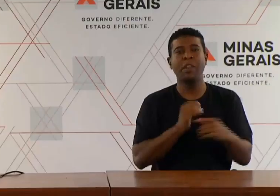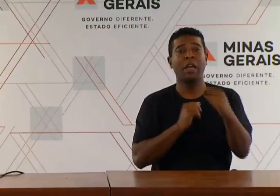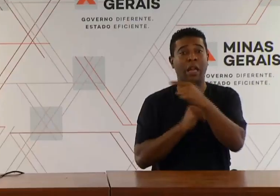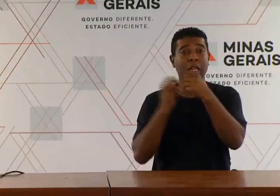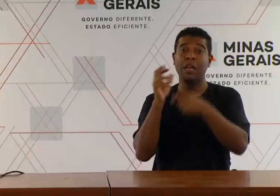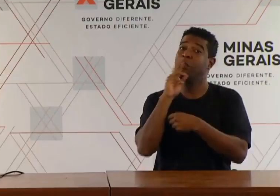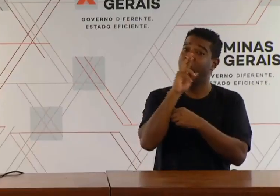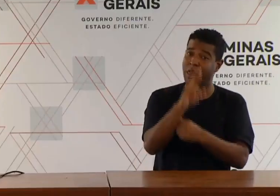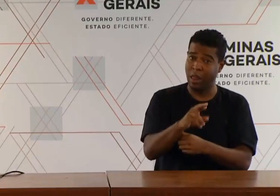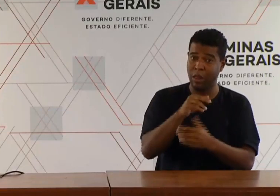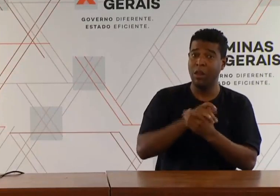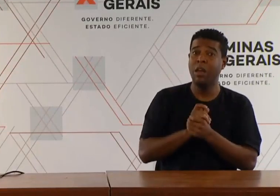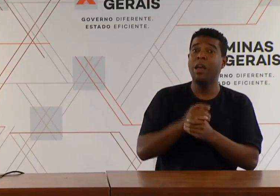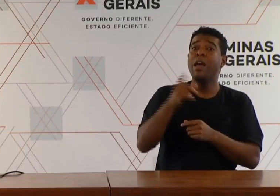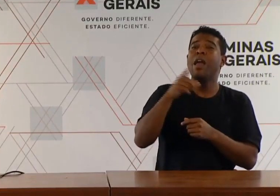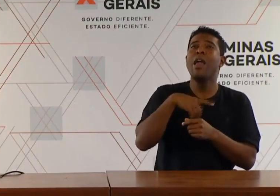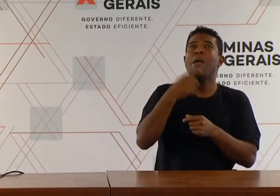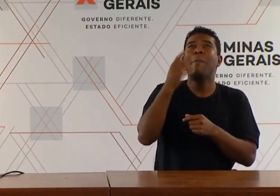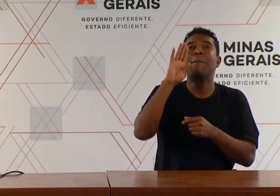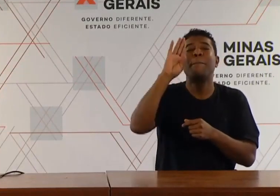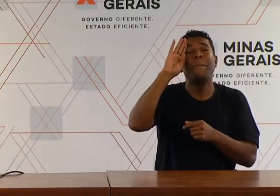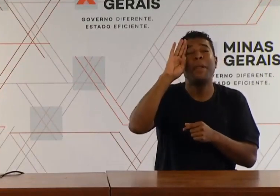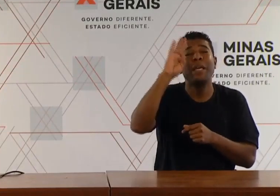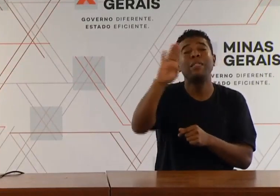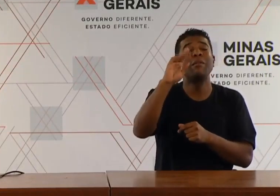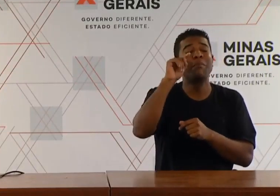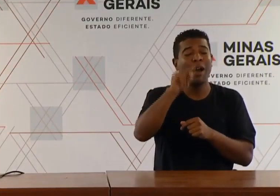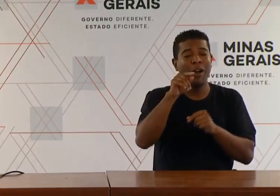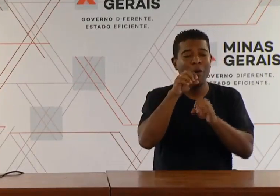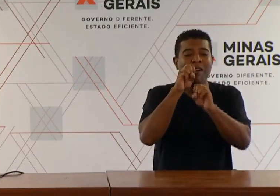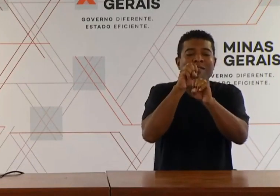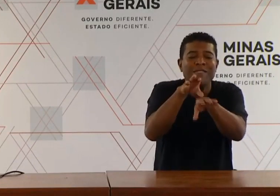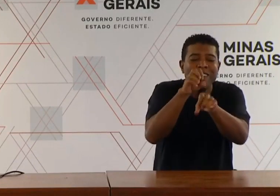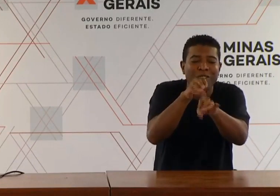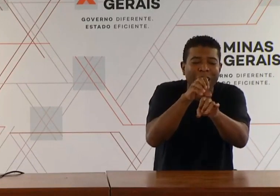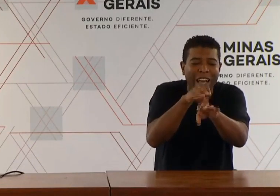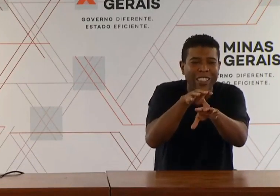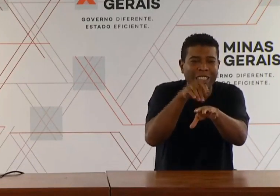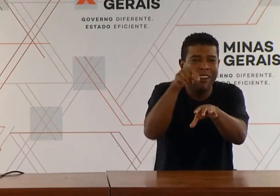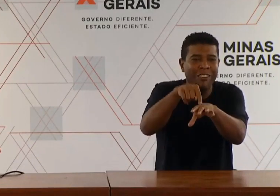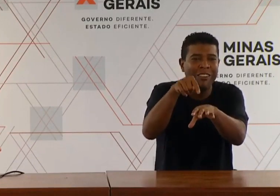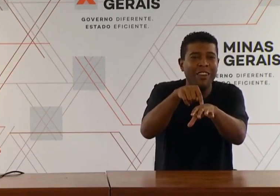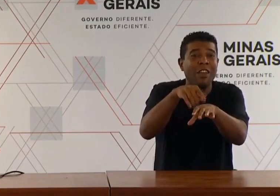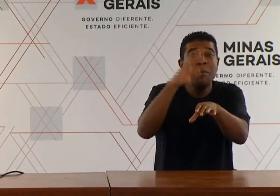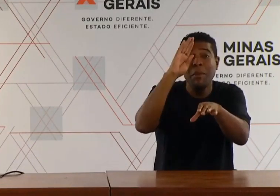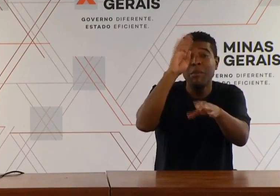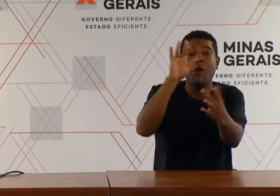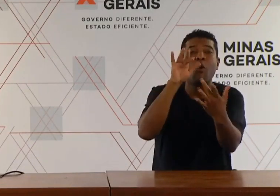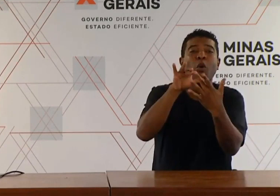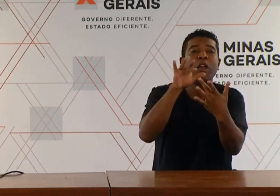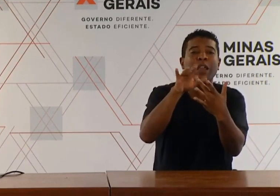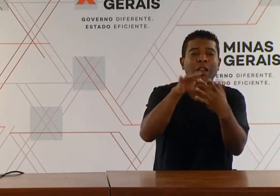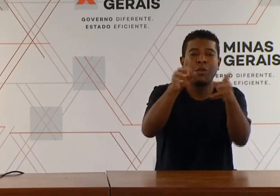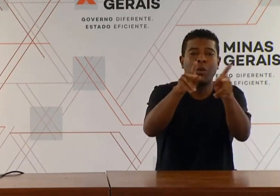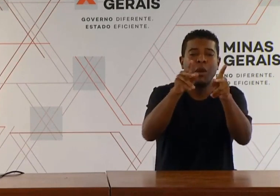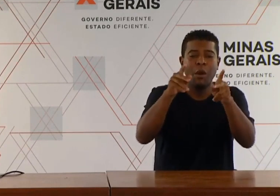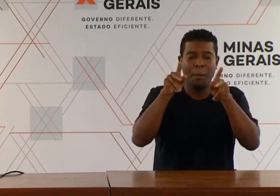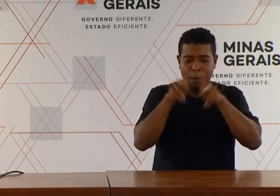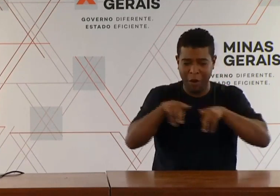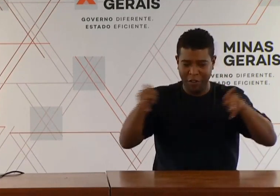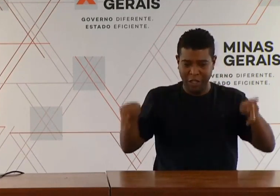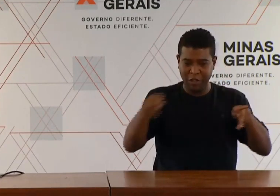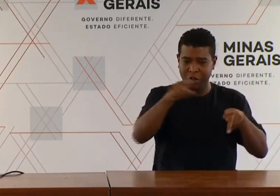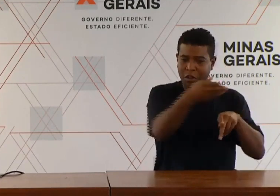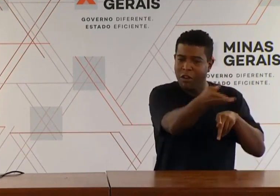entre professor e aluno é a coisa mais importante no processo educacional que existe. Mas, infelizmente, a gente está